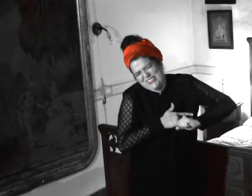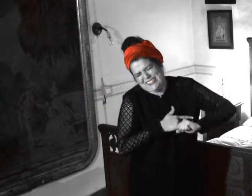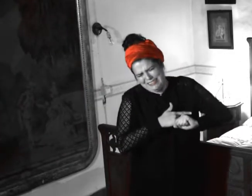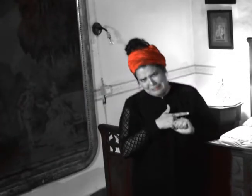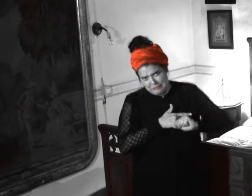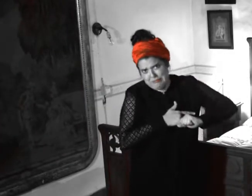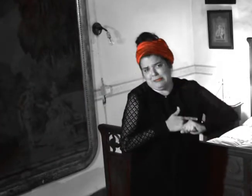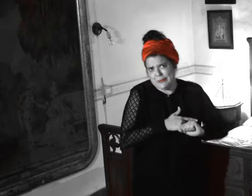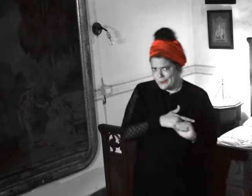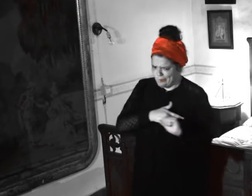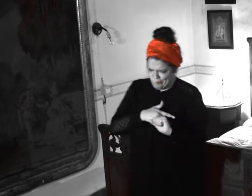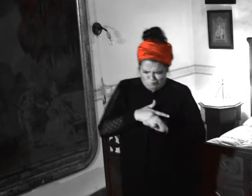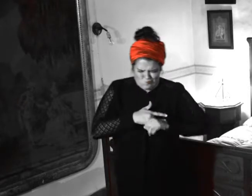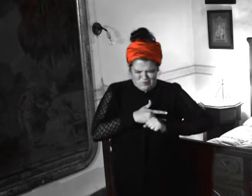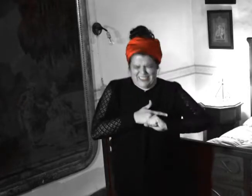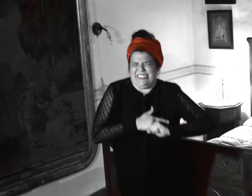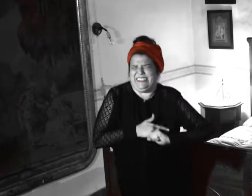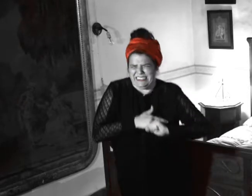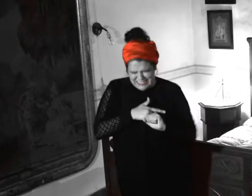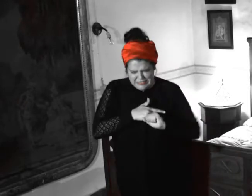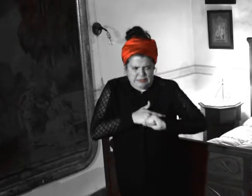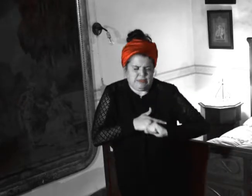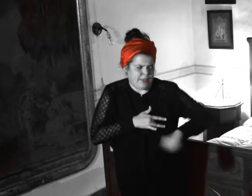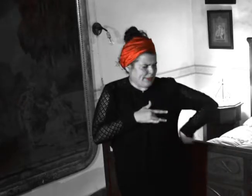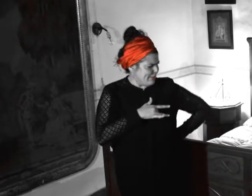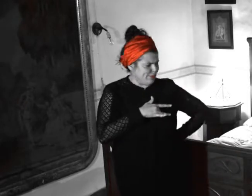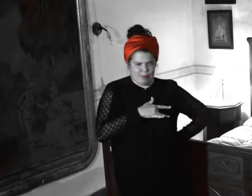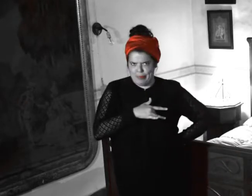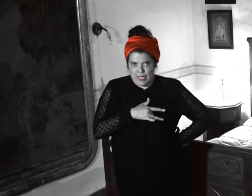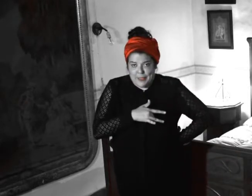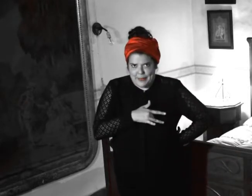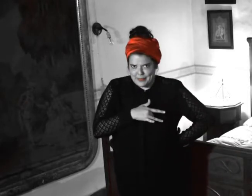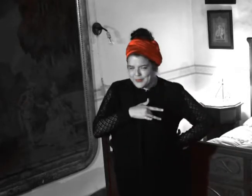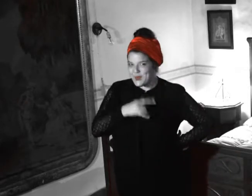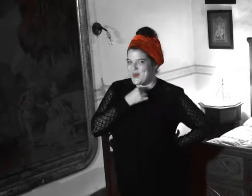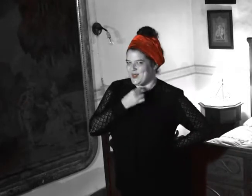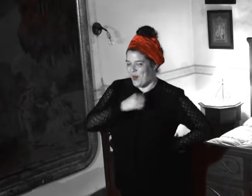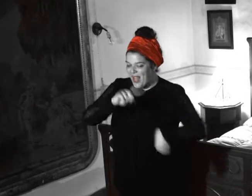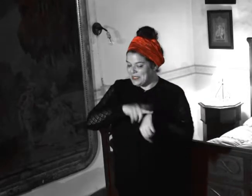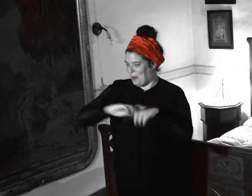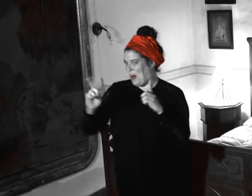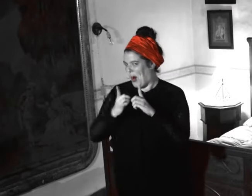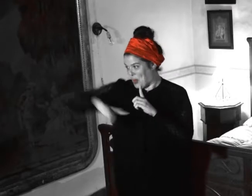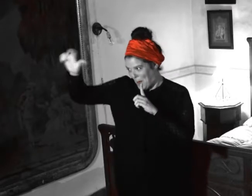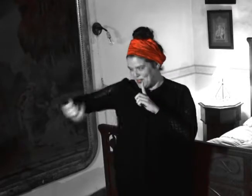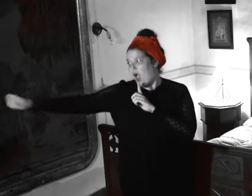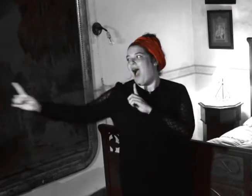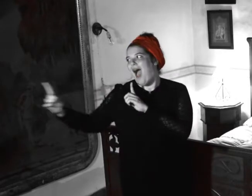madera corazón, ya lo he intentado y no puedo sacar Nunca he sido de segundos platos,